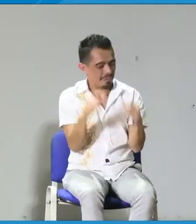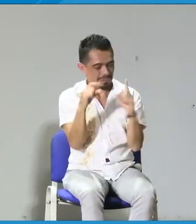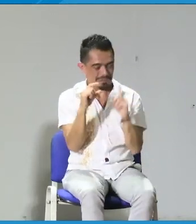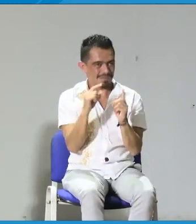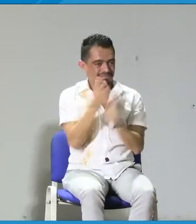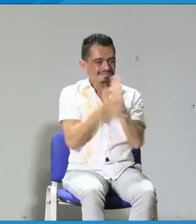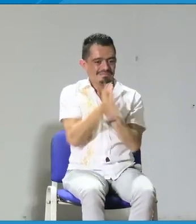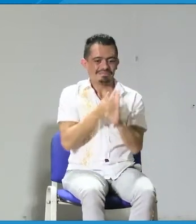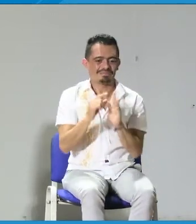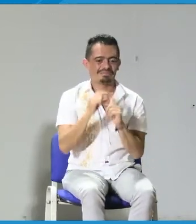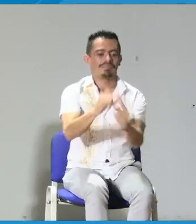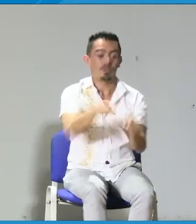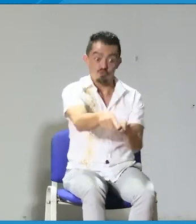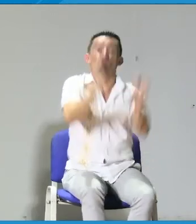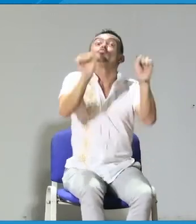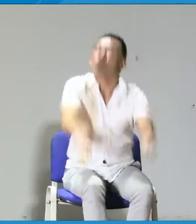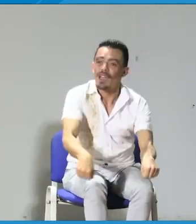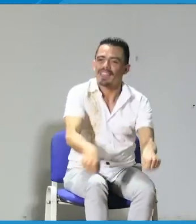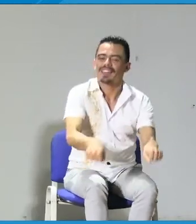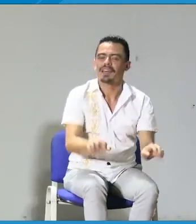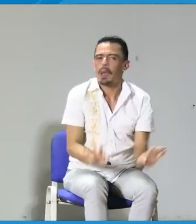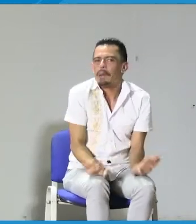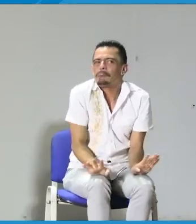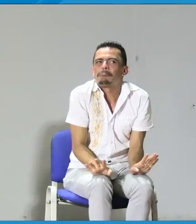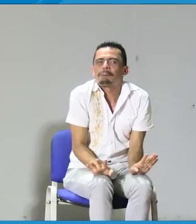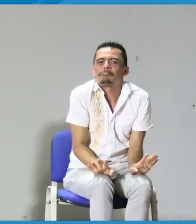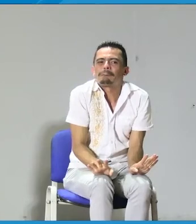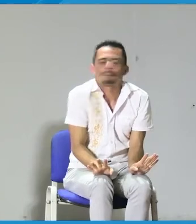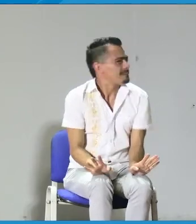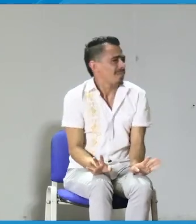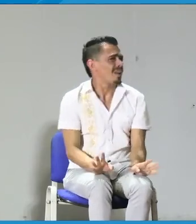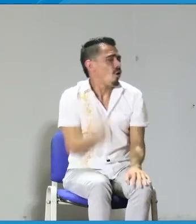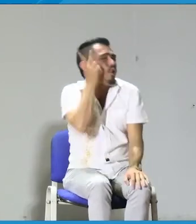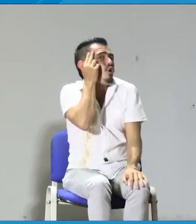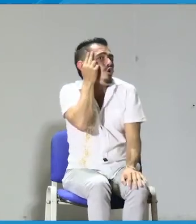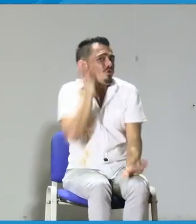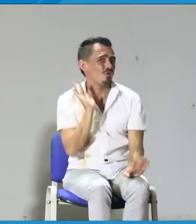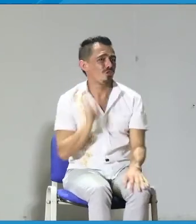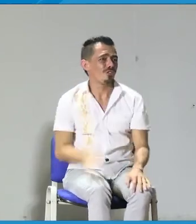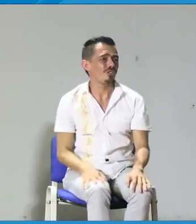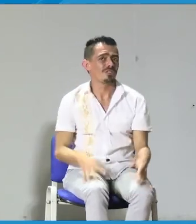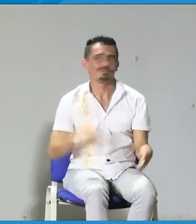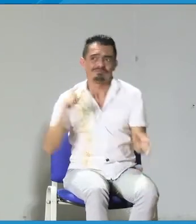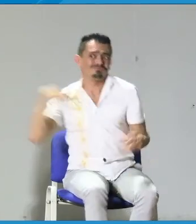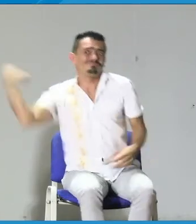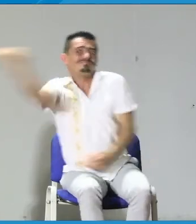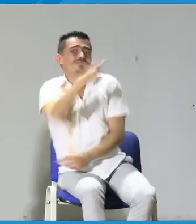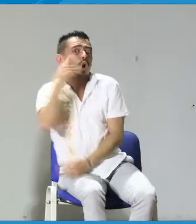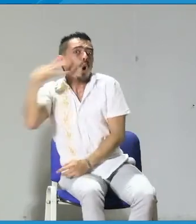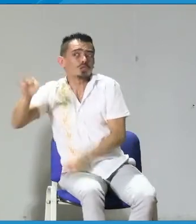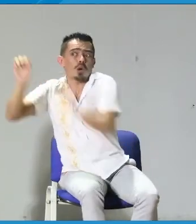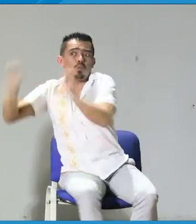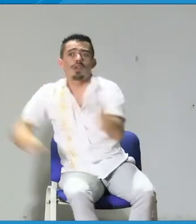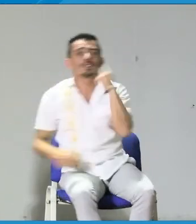Siempre escuchamos la seña o vemos la seña, aclaración de intérprete de usted puede, usted puede. Y sí, pues obviamente